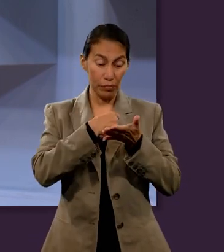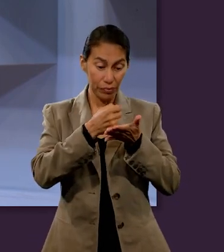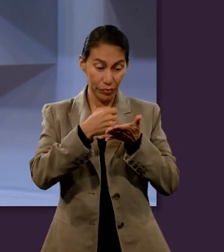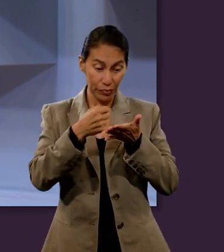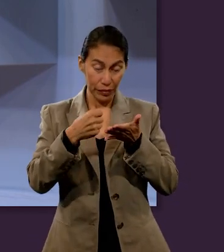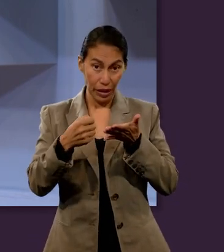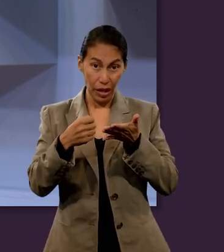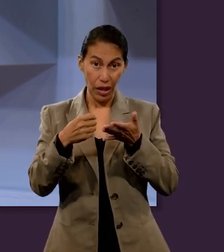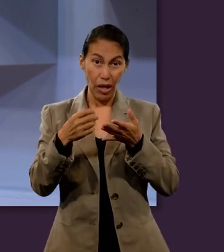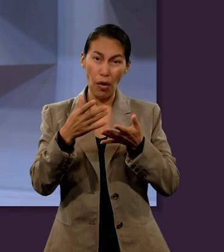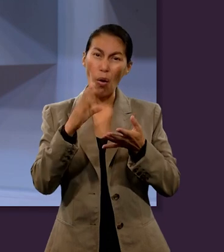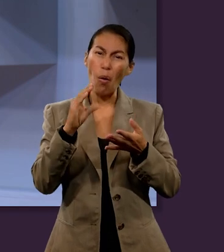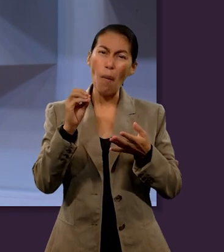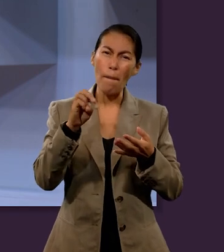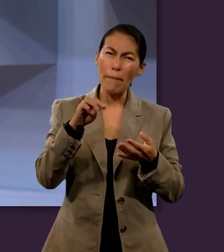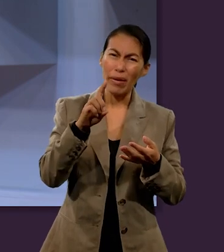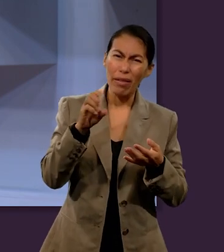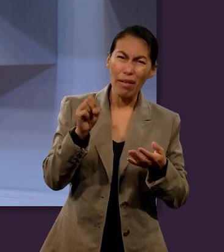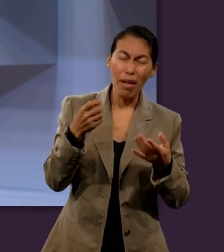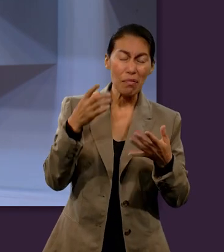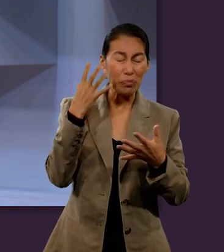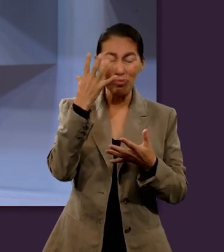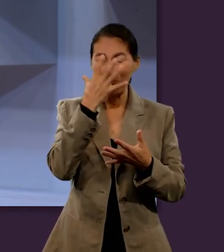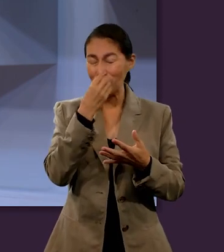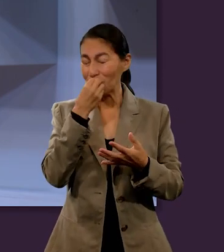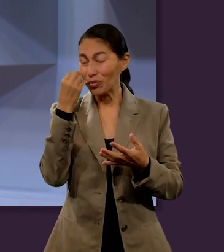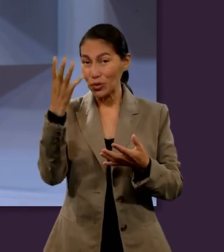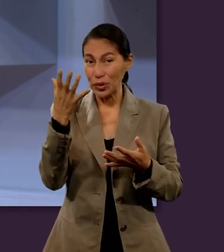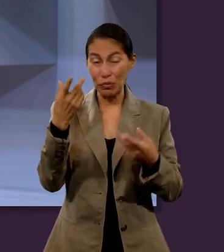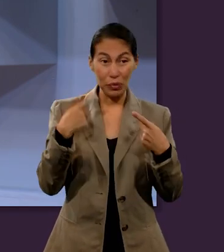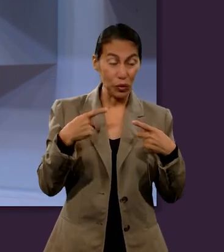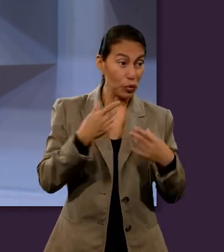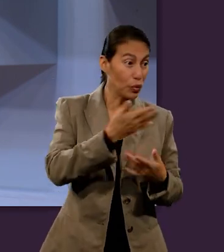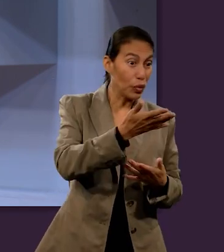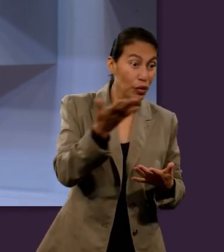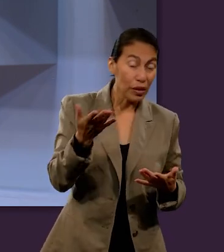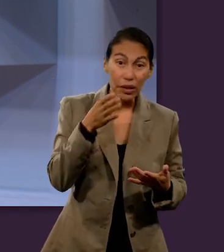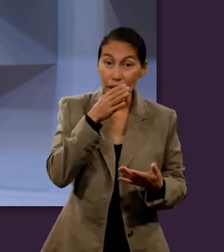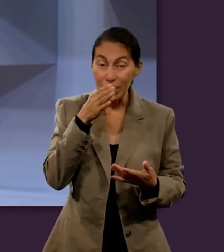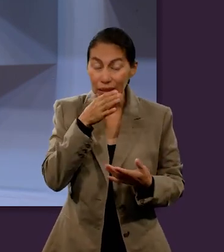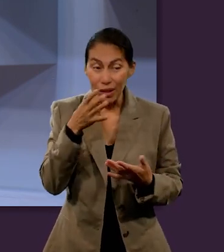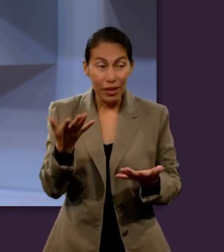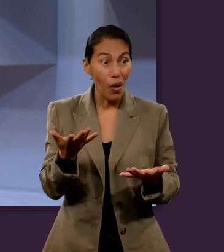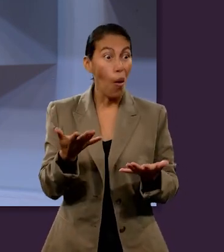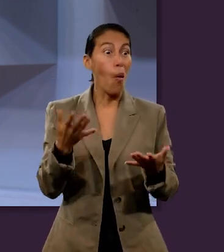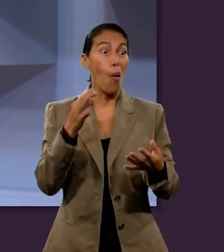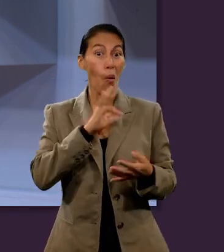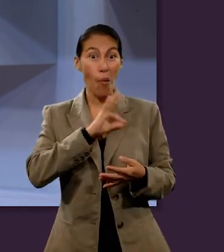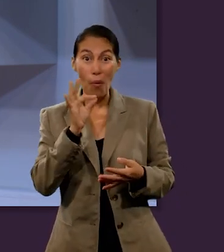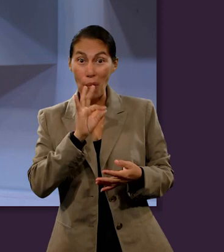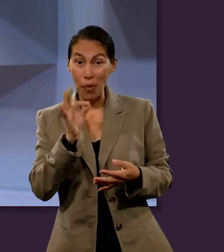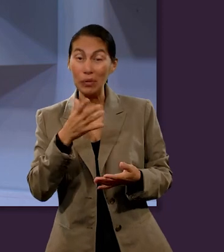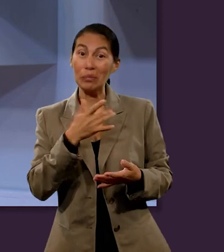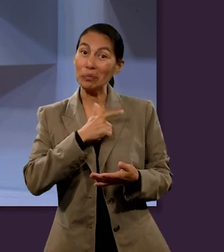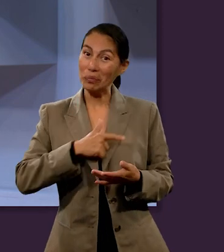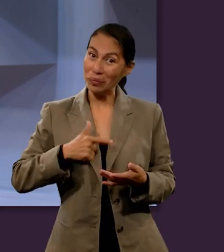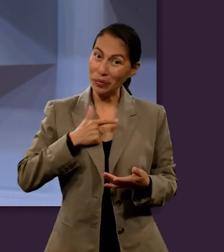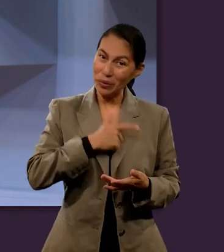famosa, La Divina Comedia. Un texto que tendría una influencia increíble en la comunidad cristiana, y no es para menos, porque